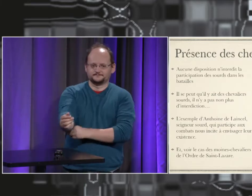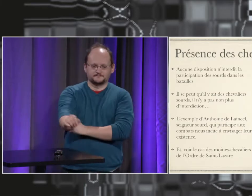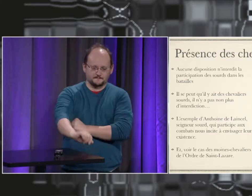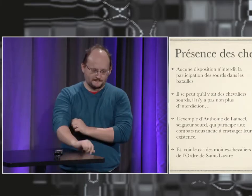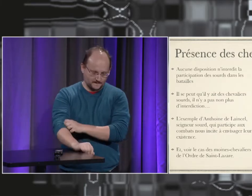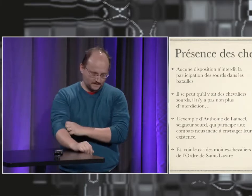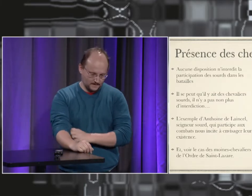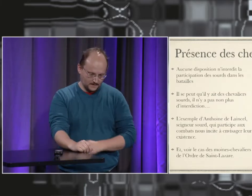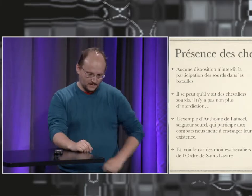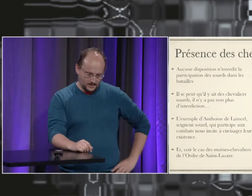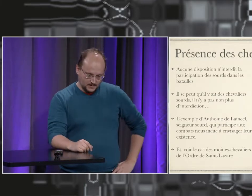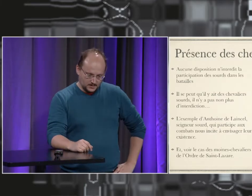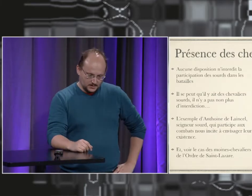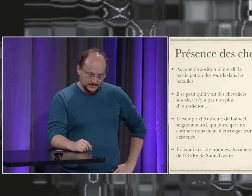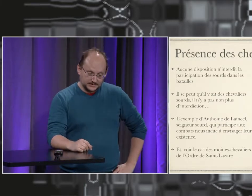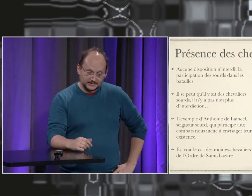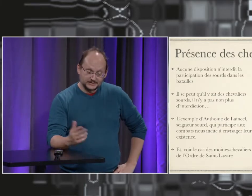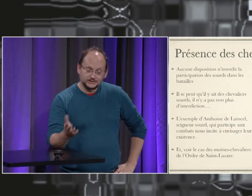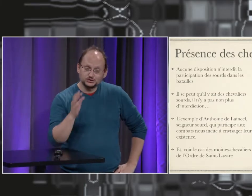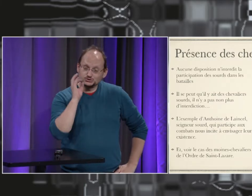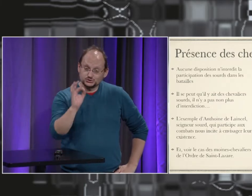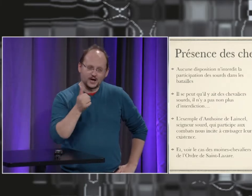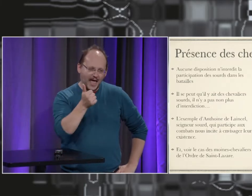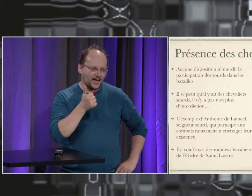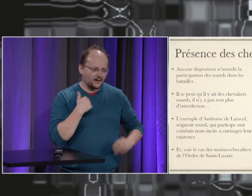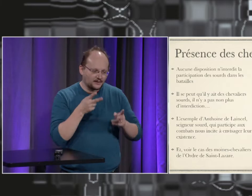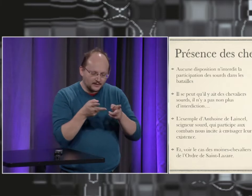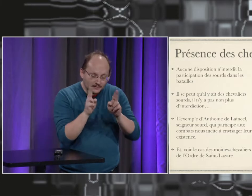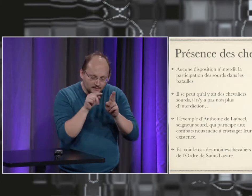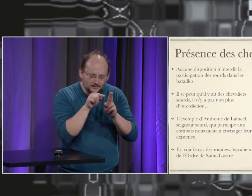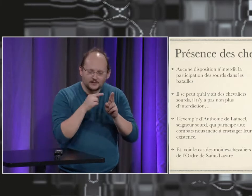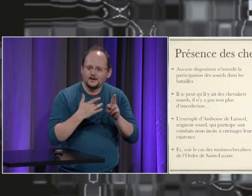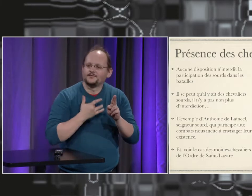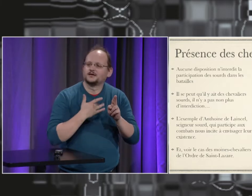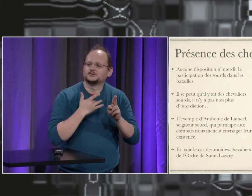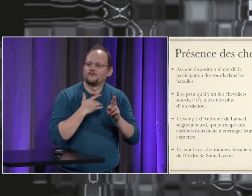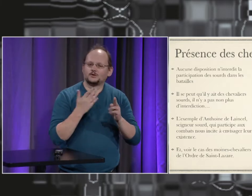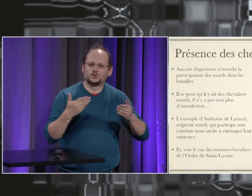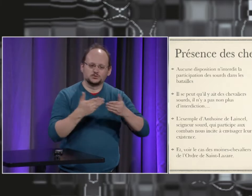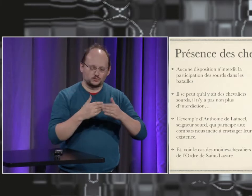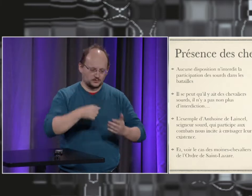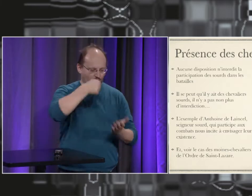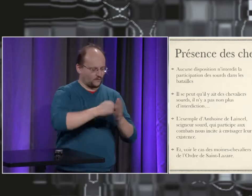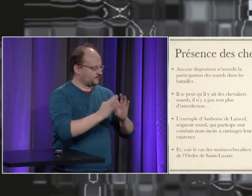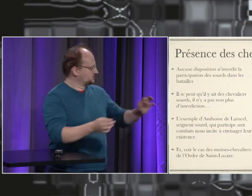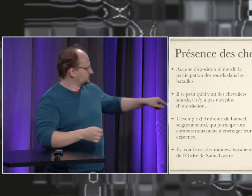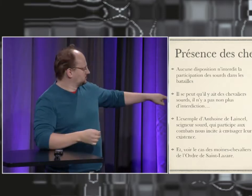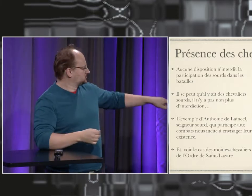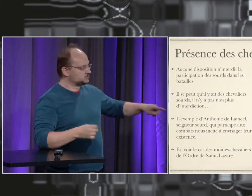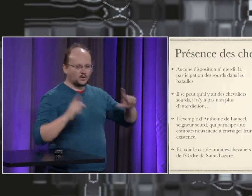important c'était les compétences de la personne il y a un petit extrait que j'ai trouvé très intéressant qui